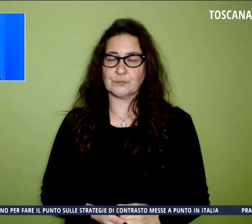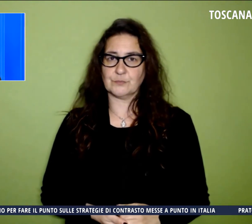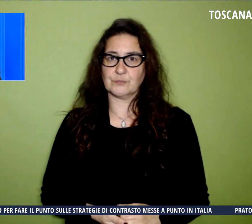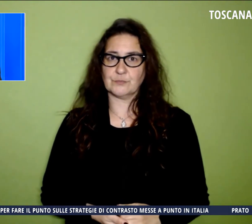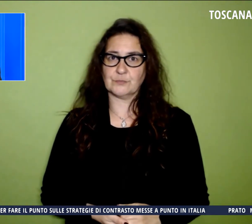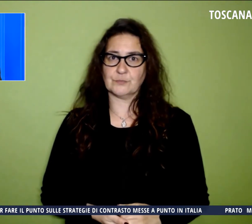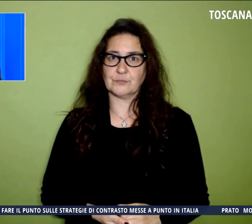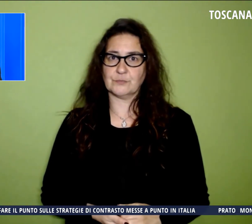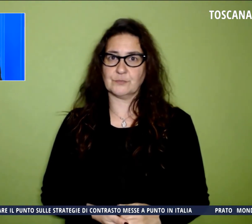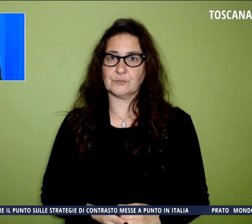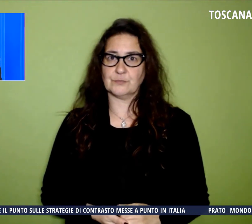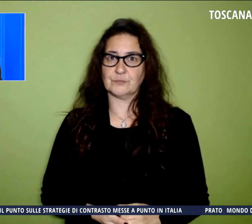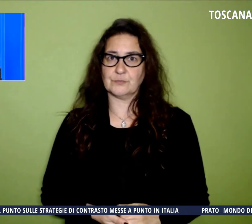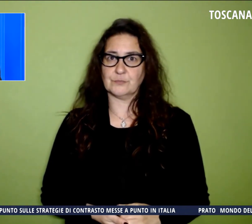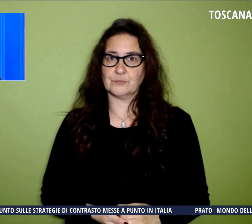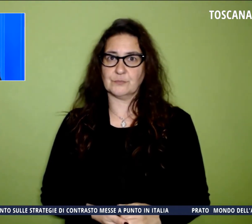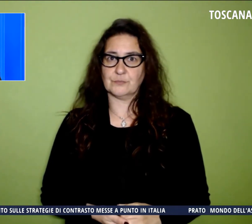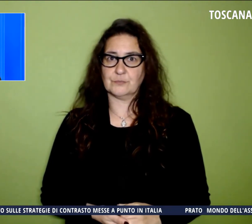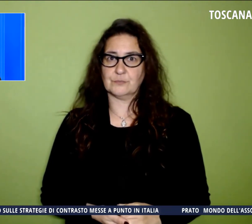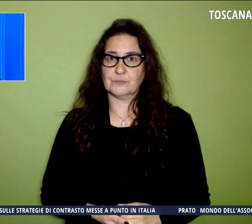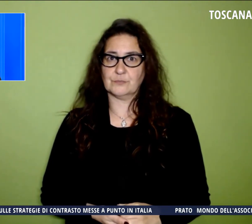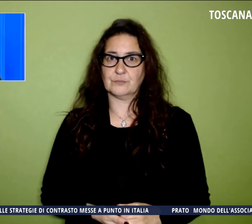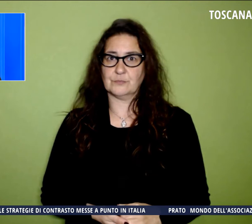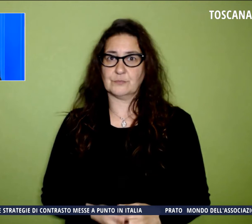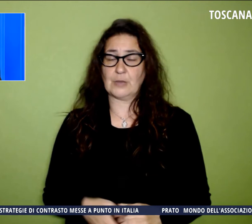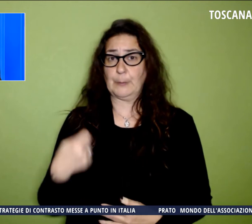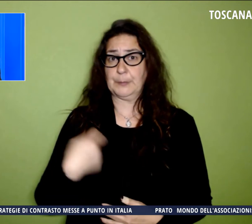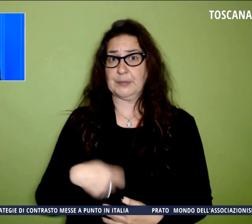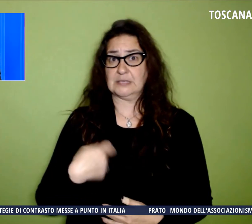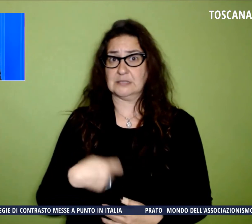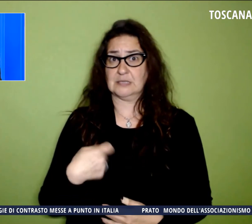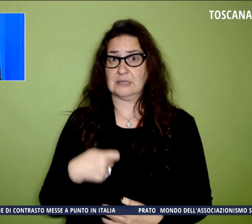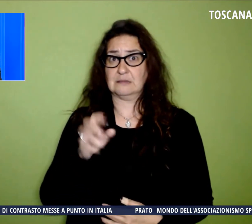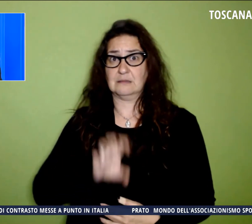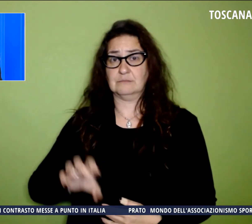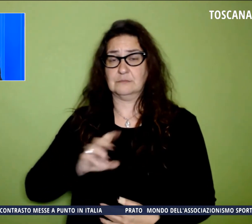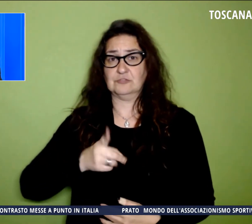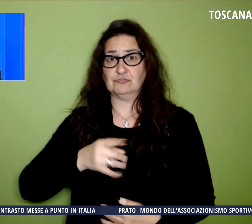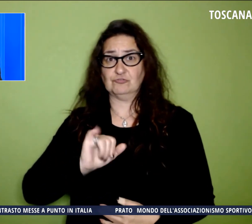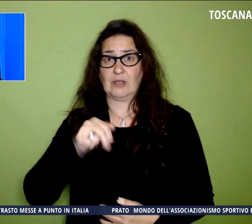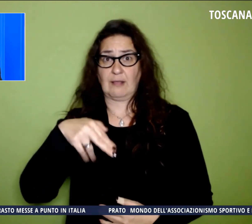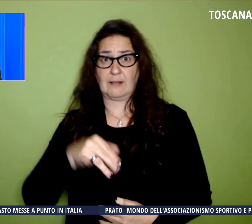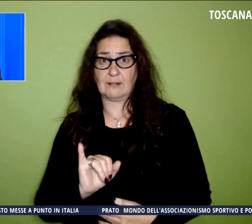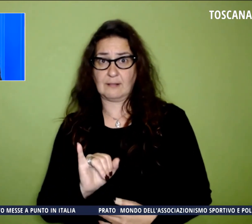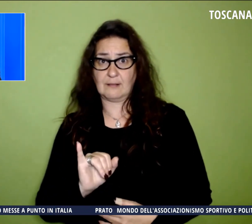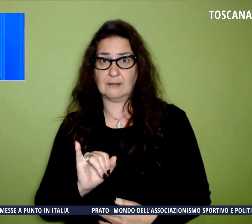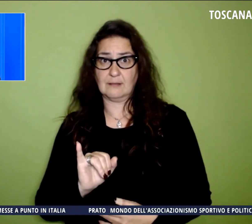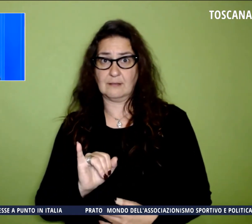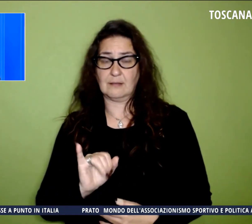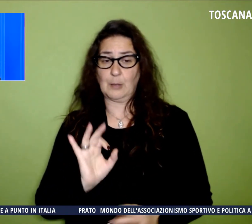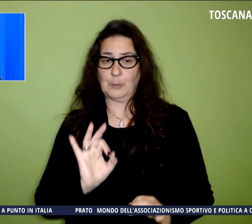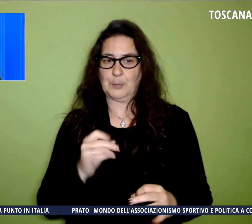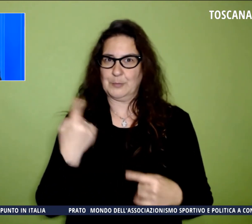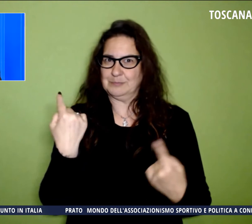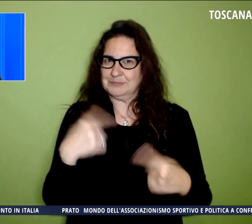E c'è anche naturalmente il presidente della regione Gianni che a margine di Next Generation Fest